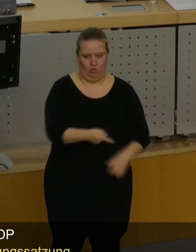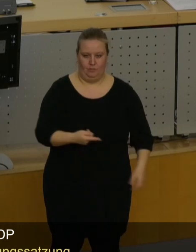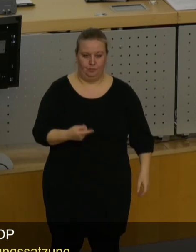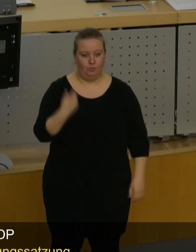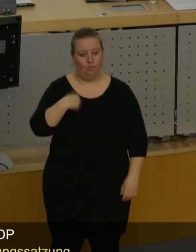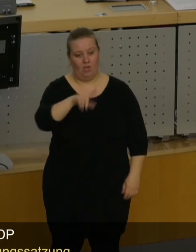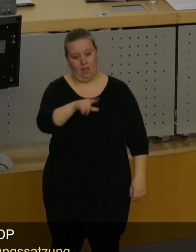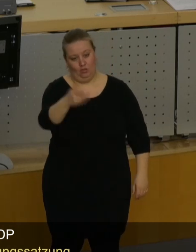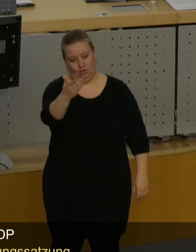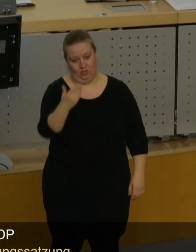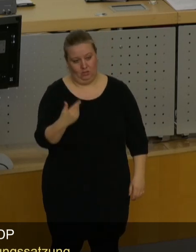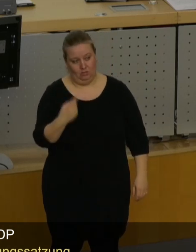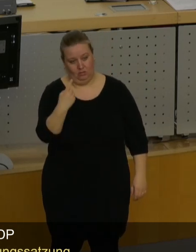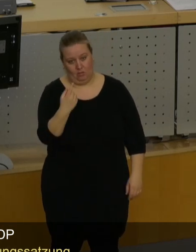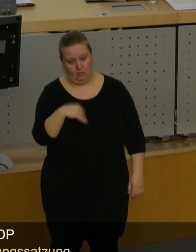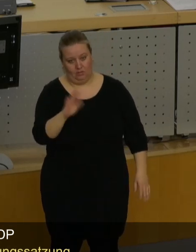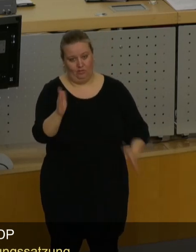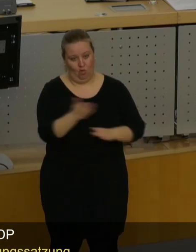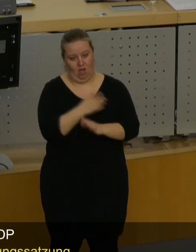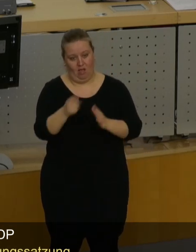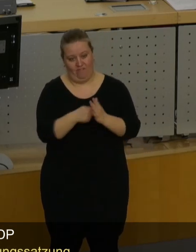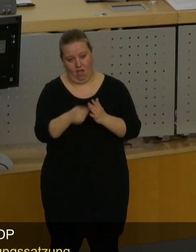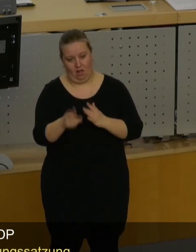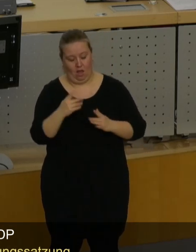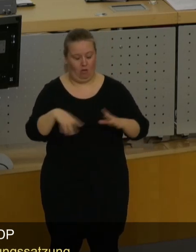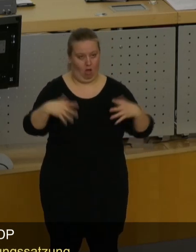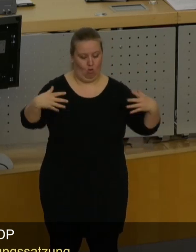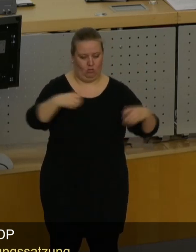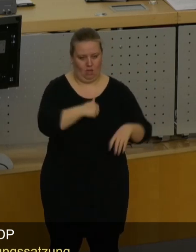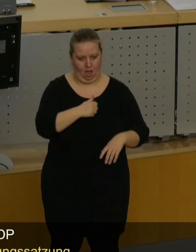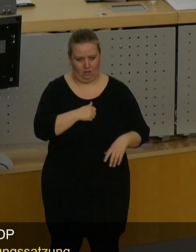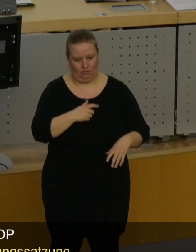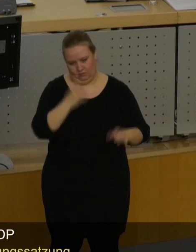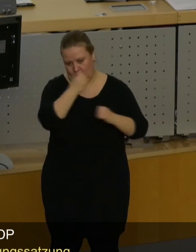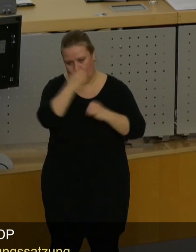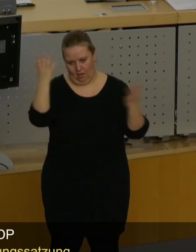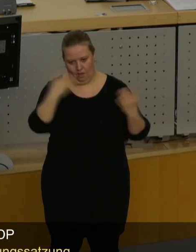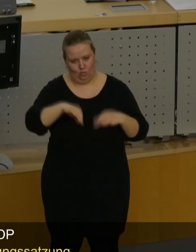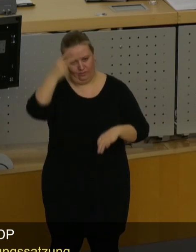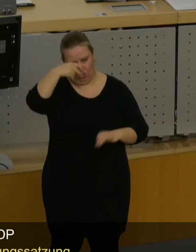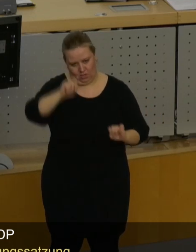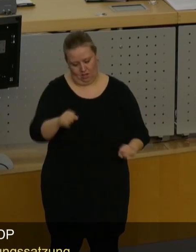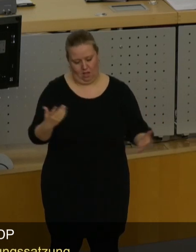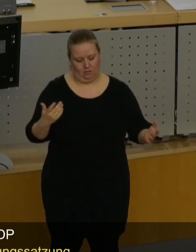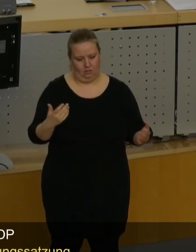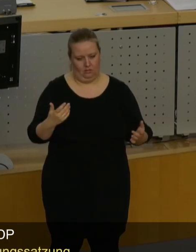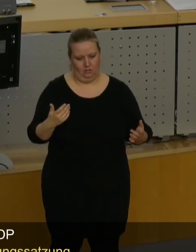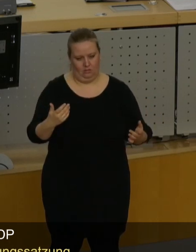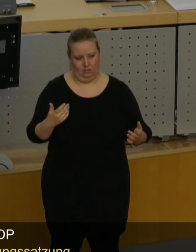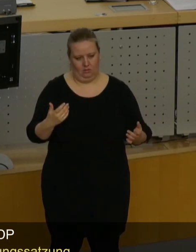Lichty, dass Sie jetzt kurz vor der Wahl dann das große Angstkriegen, das kann ich natürlich nachvollziehen.